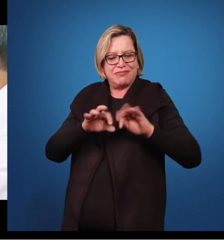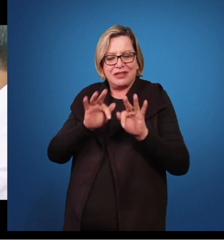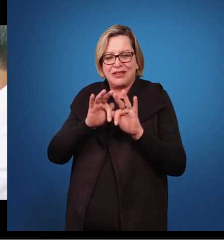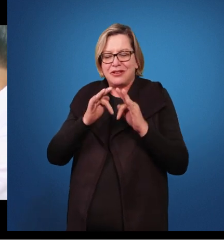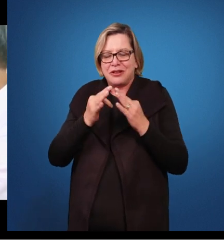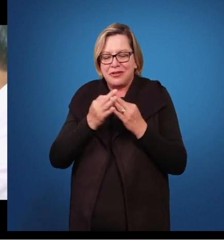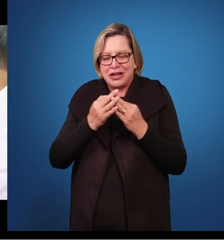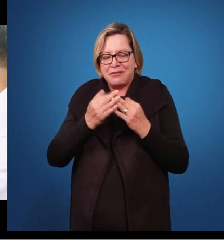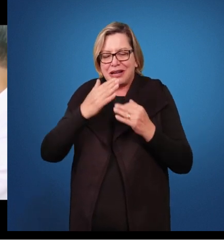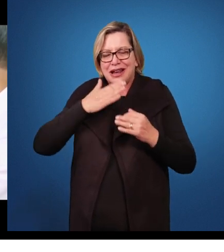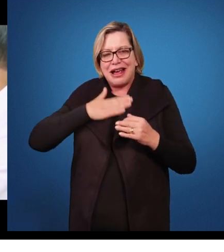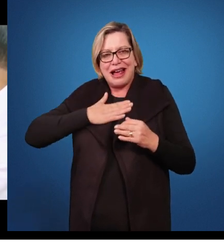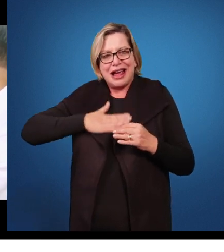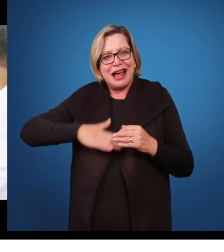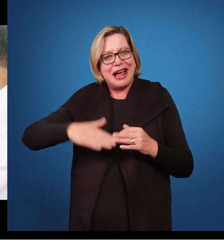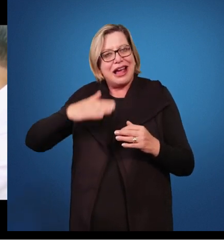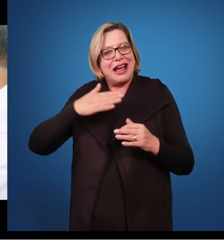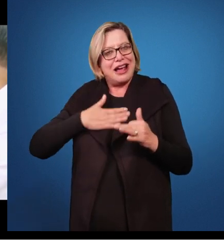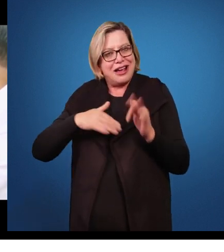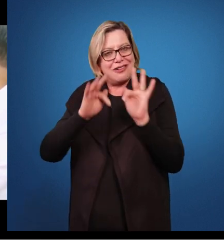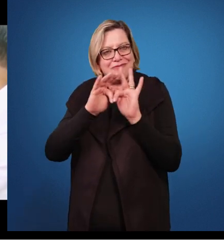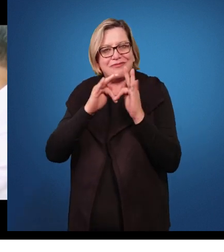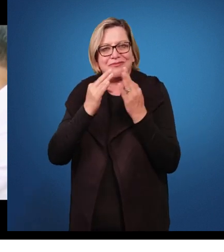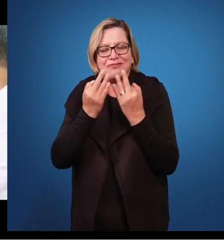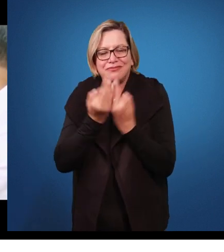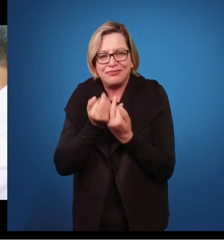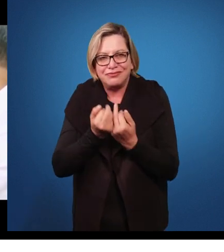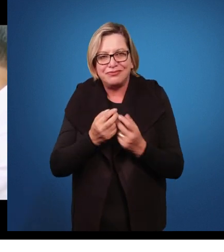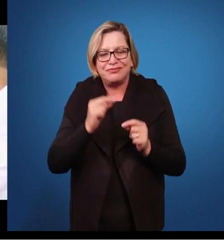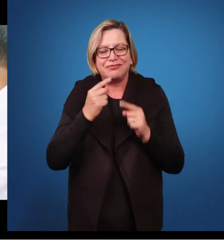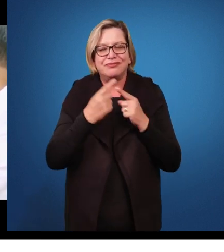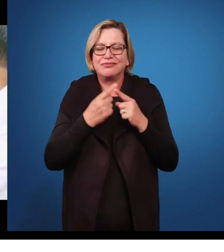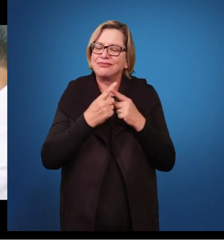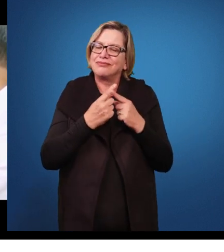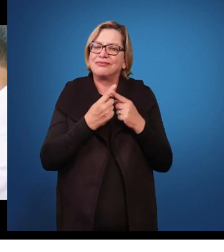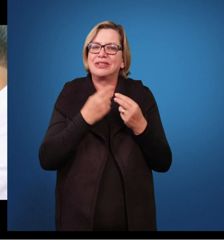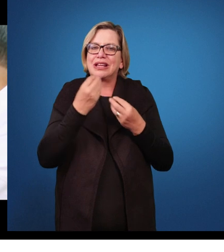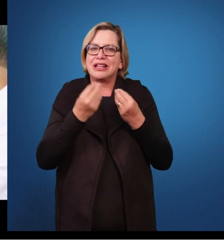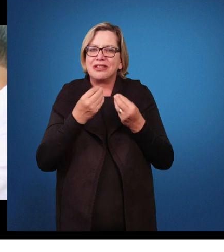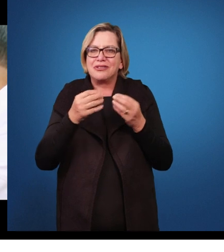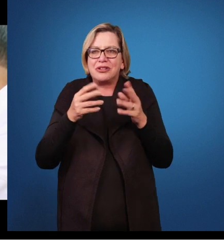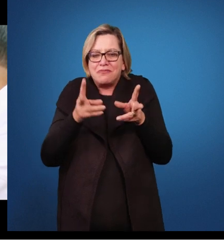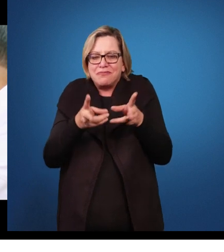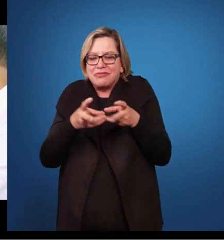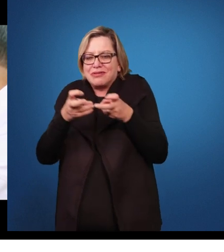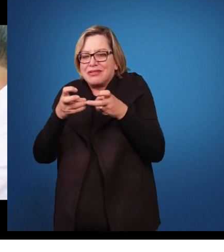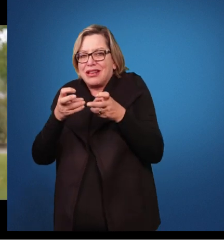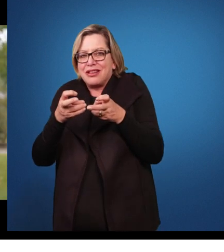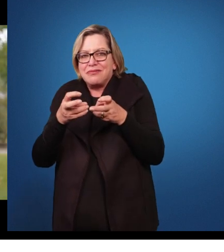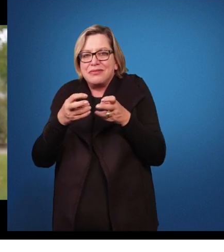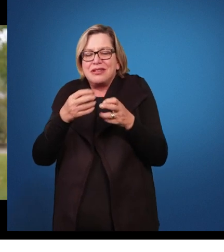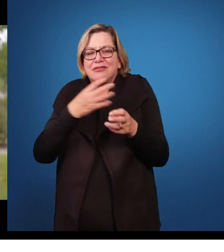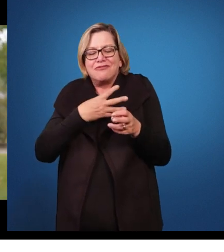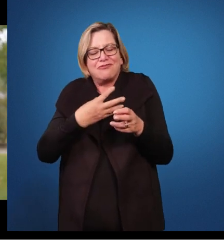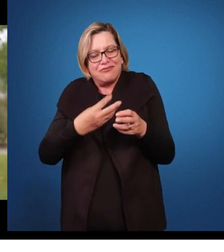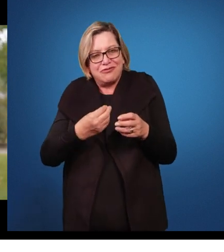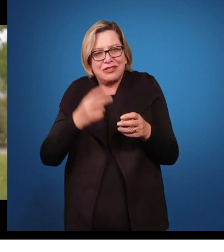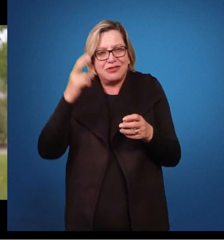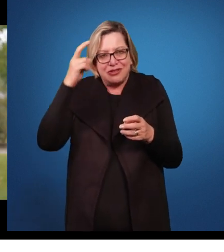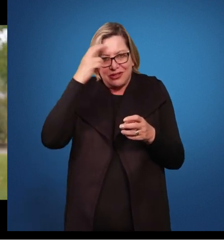angústia que eles acabam gerando, em função da identificação e do diagnóstico. Muito bem, Carla.